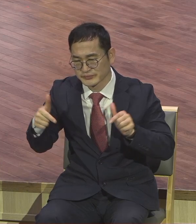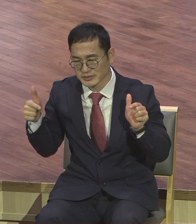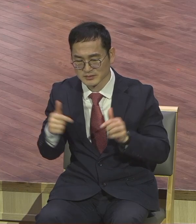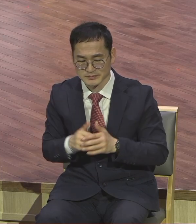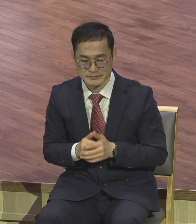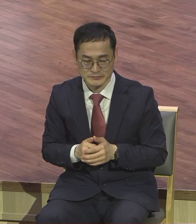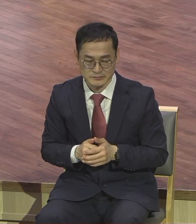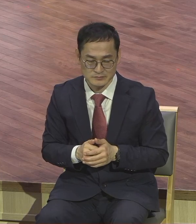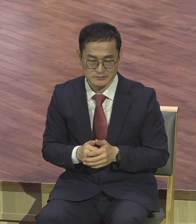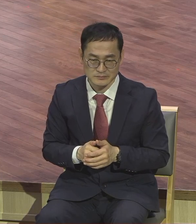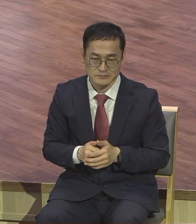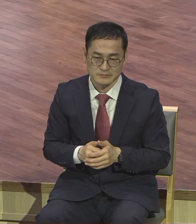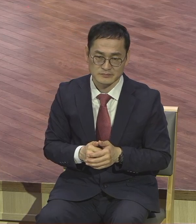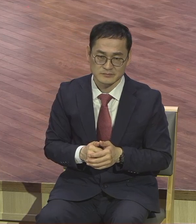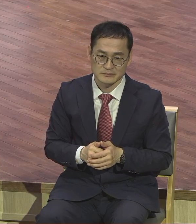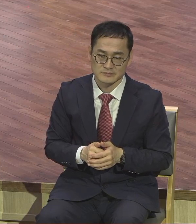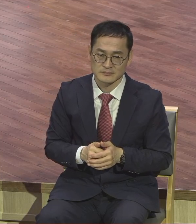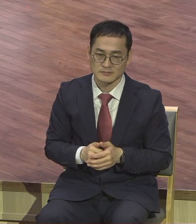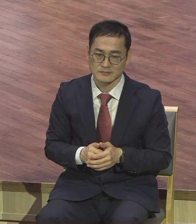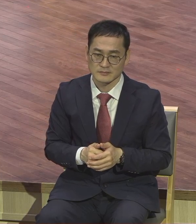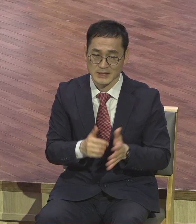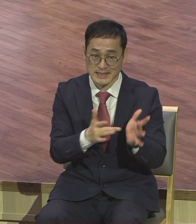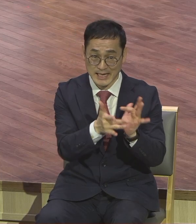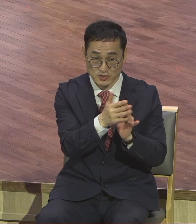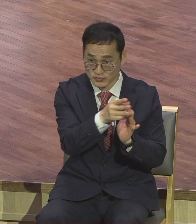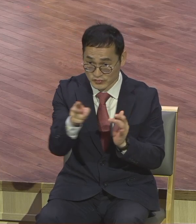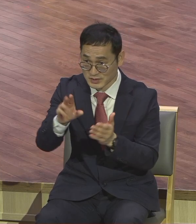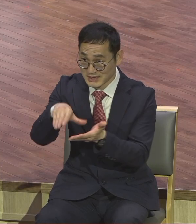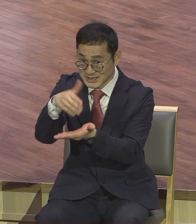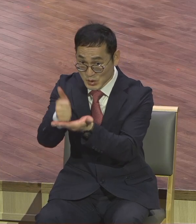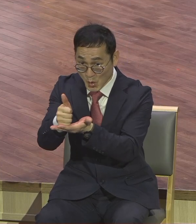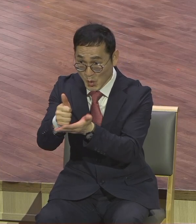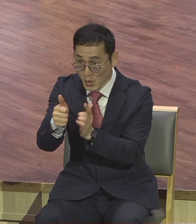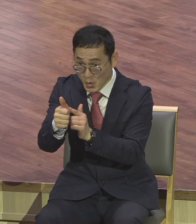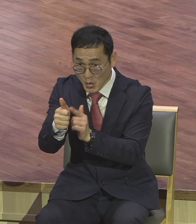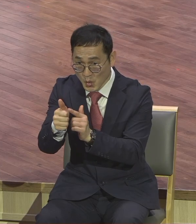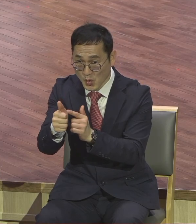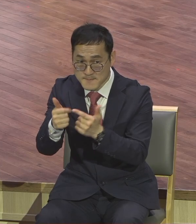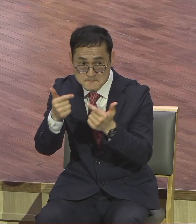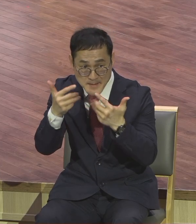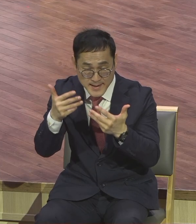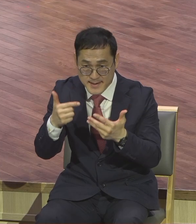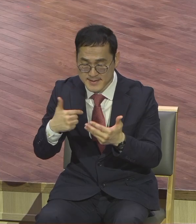실감나는 예수가 그리스도한 사실을 신앙청을 못해요 못합니다.